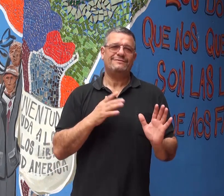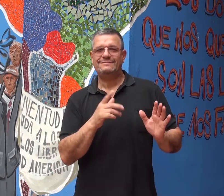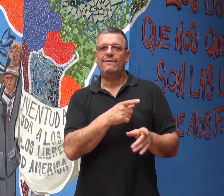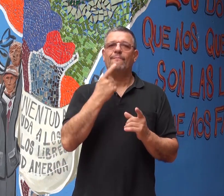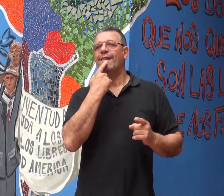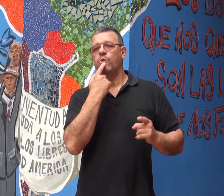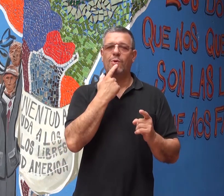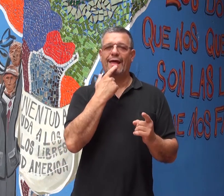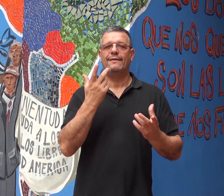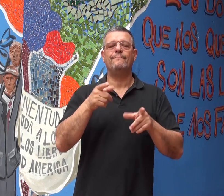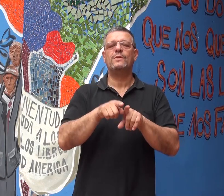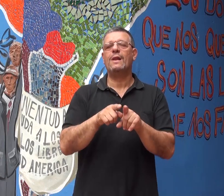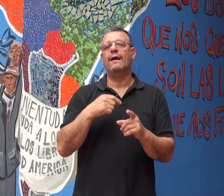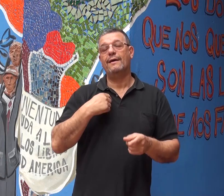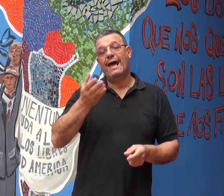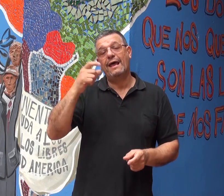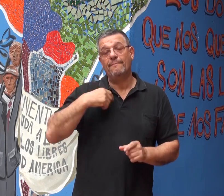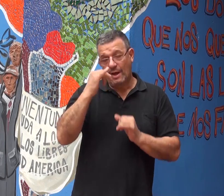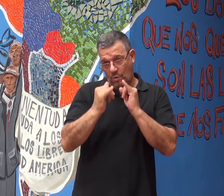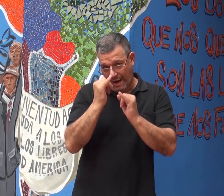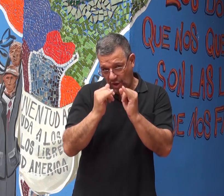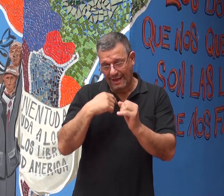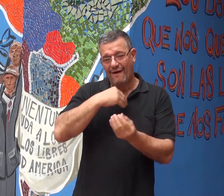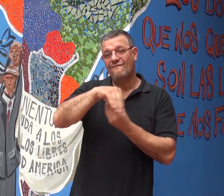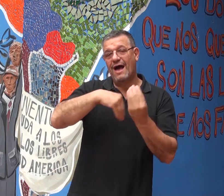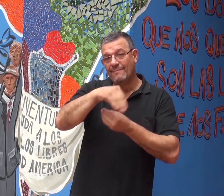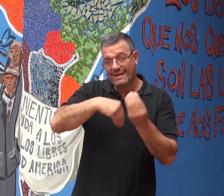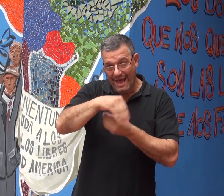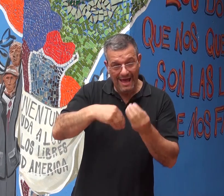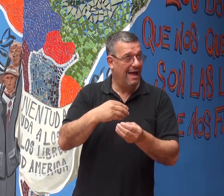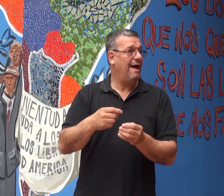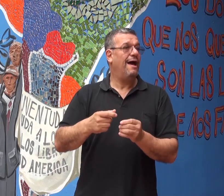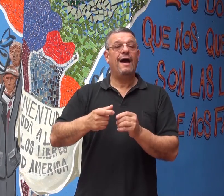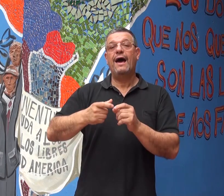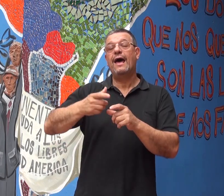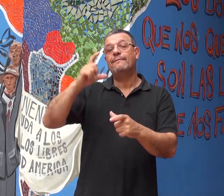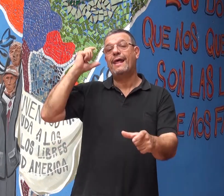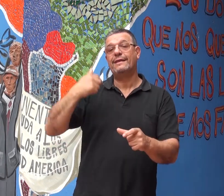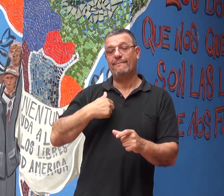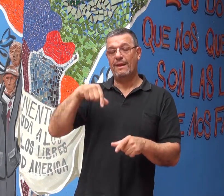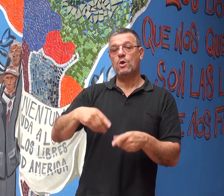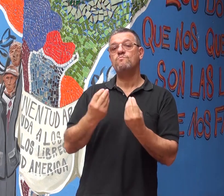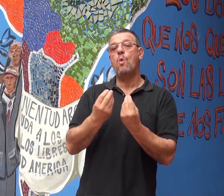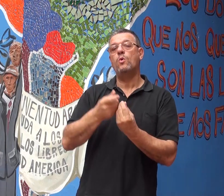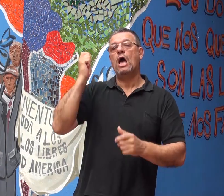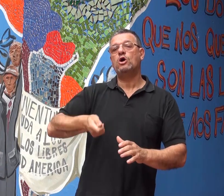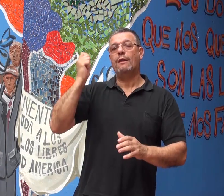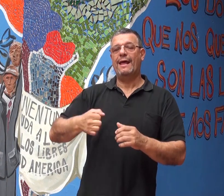dudas. Yo les cuento sobre mi familia con muchas experiencias. Durante el golpe